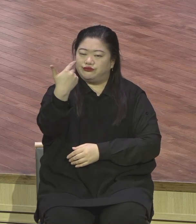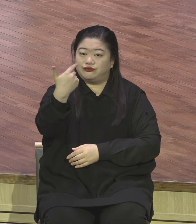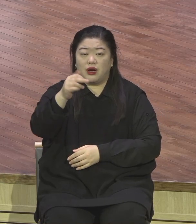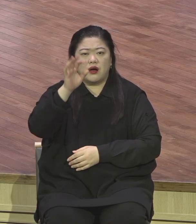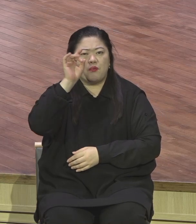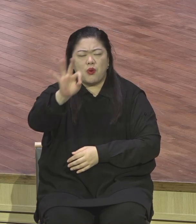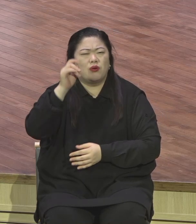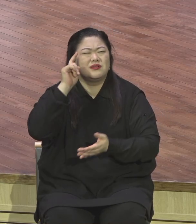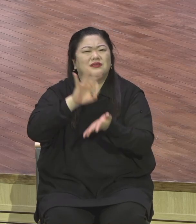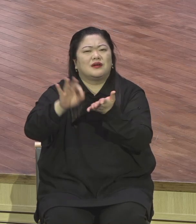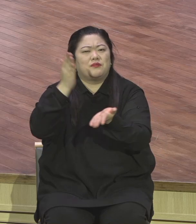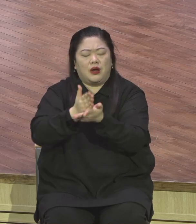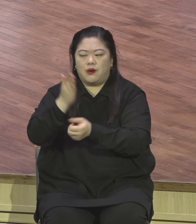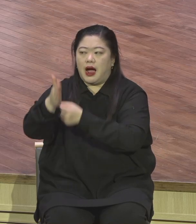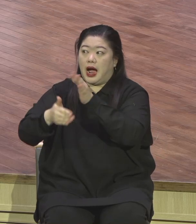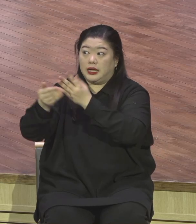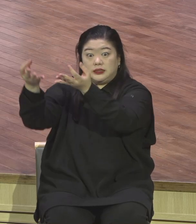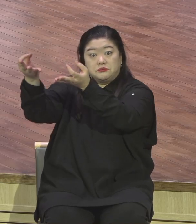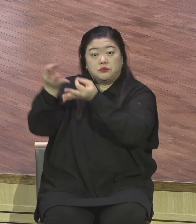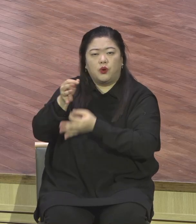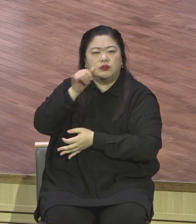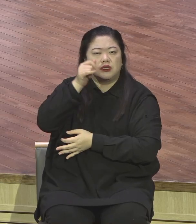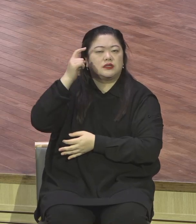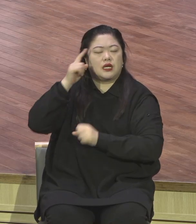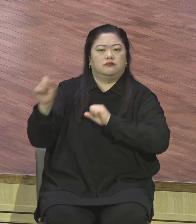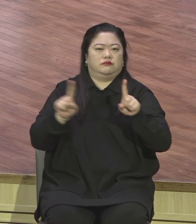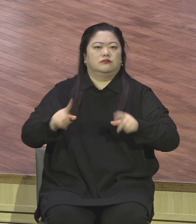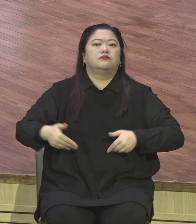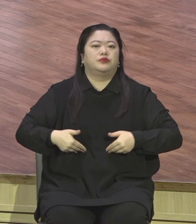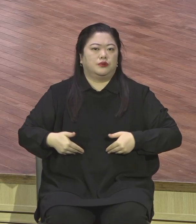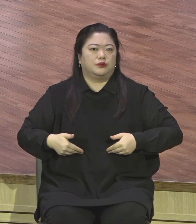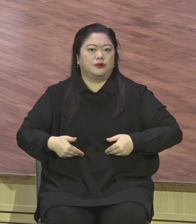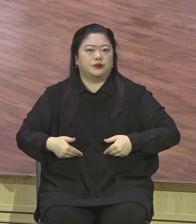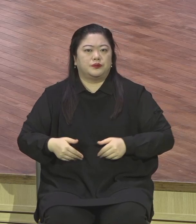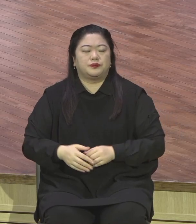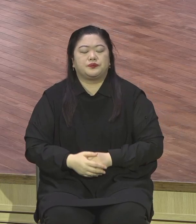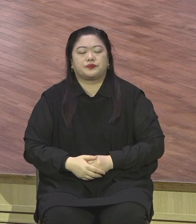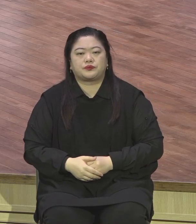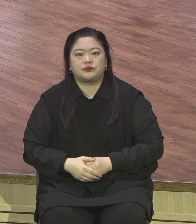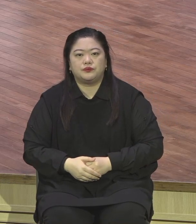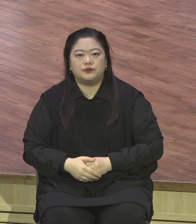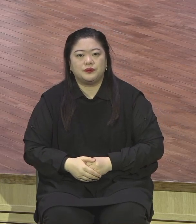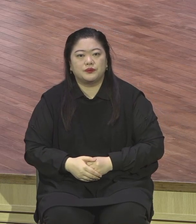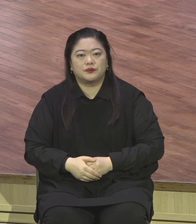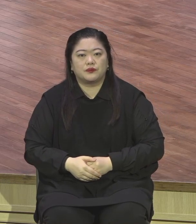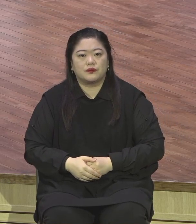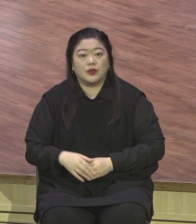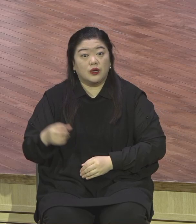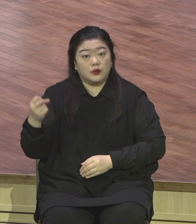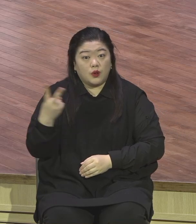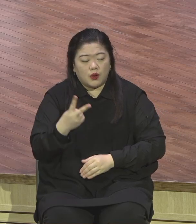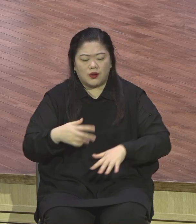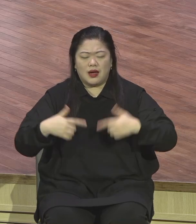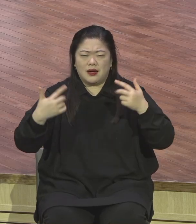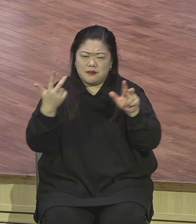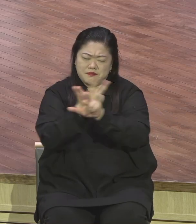영적 자세를 가지고 예배를 드려야 돼요. 그리고 매예배 시간에 선포되는 강단 말씀을 통해서